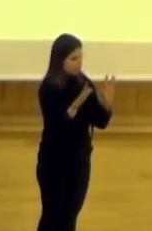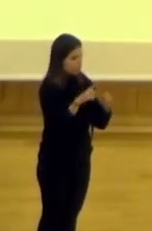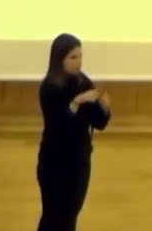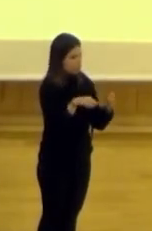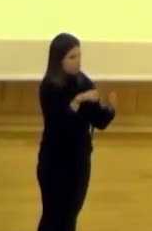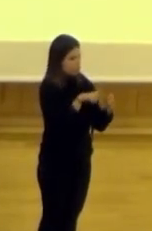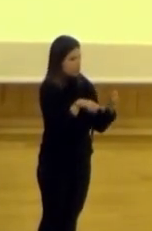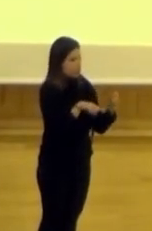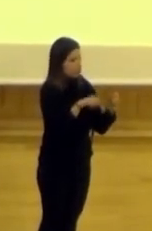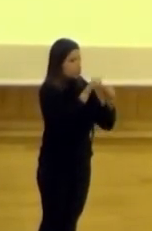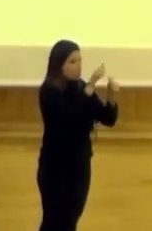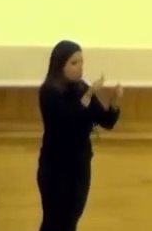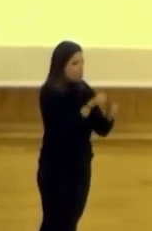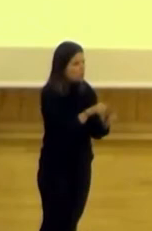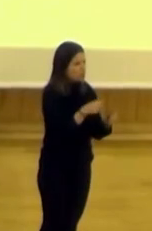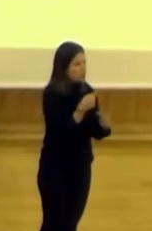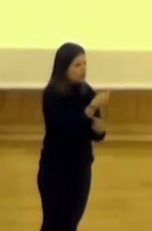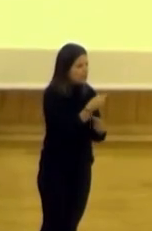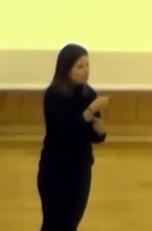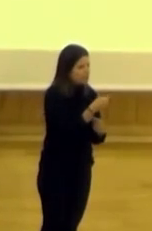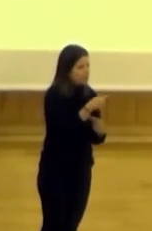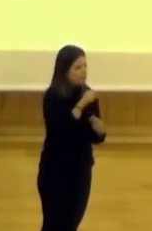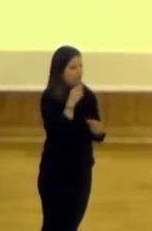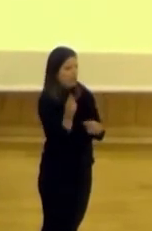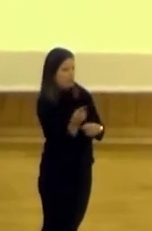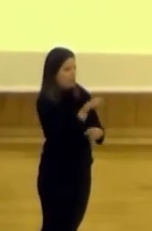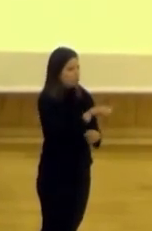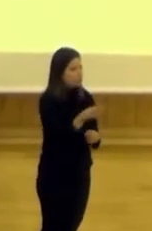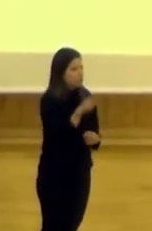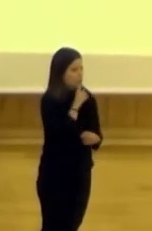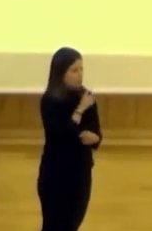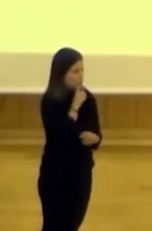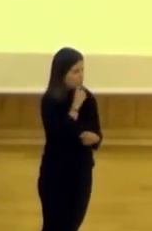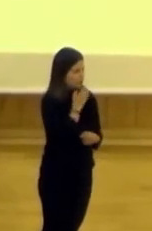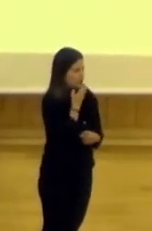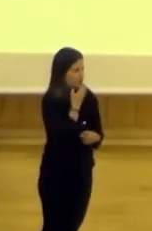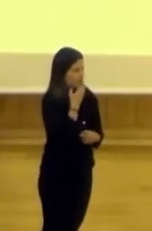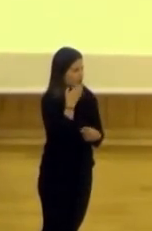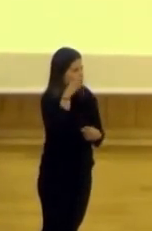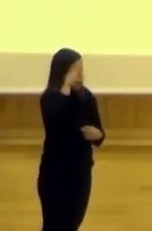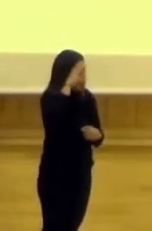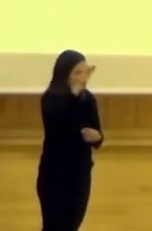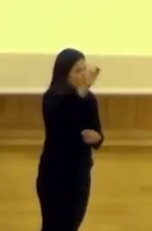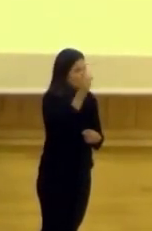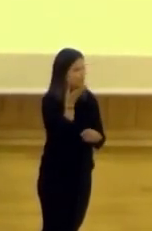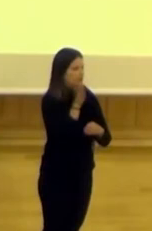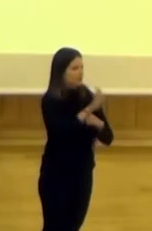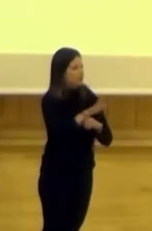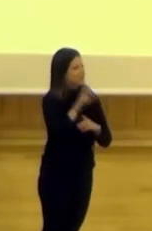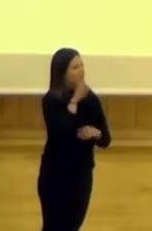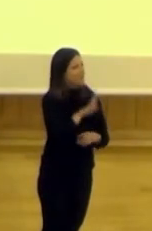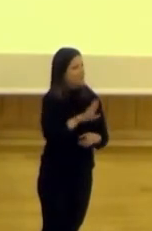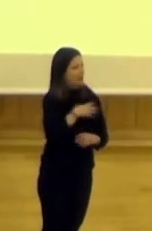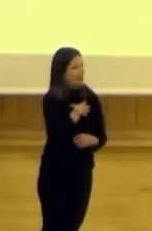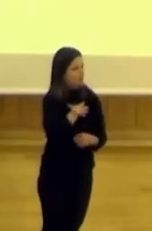visiones, los estereotipos que tenían unos respecto de otros. El unicornio representa un poco la imagen que tiene el funcionario de la